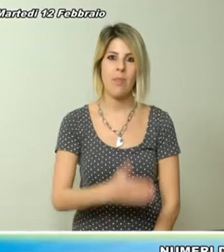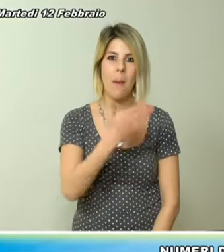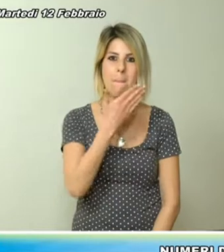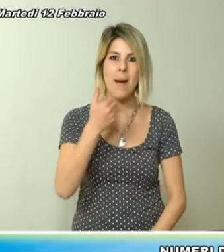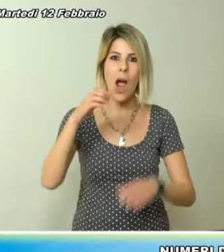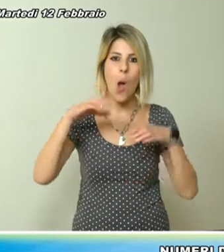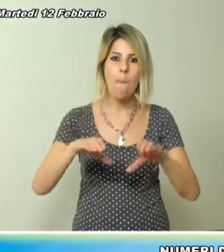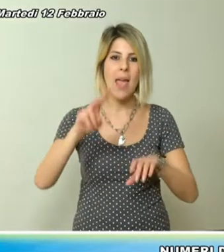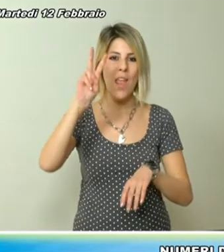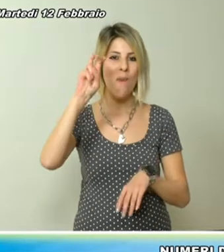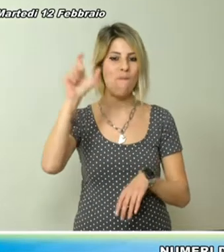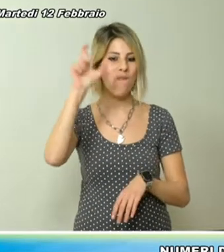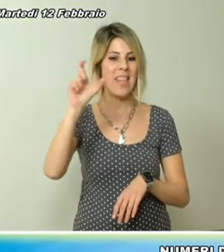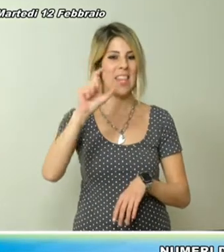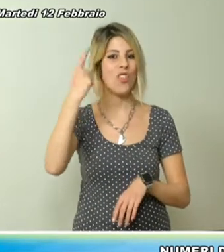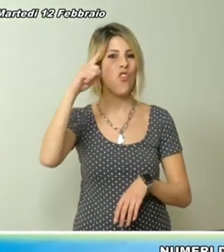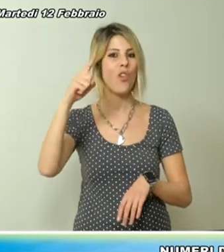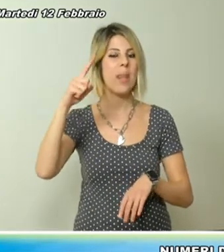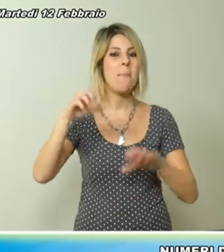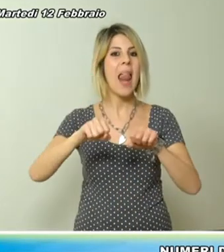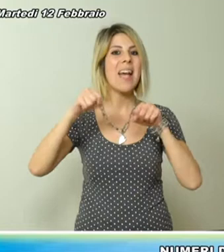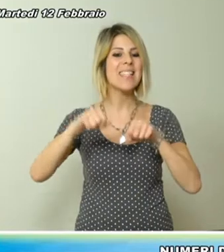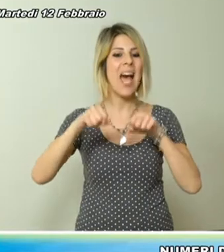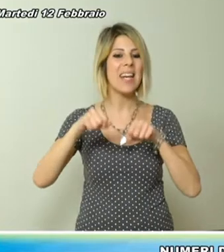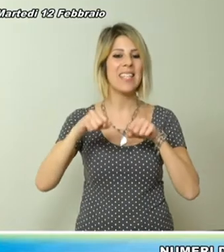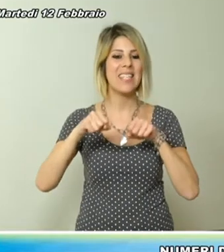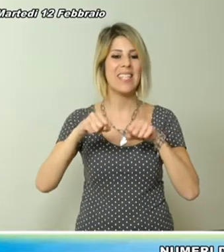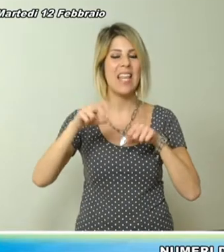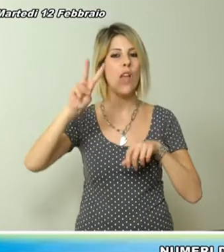Mancano meno di 20 giorni alla Sartiglia 2019.